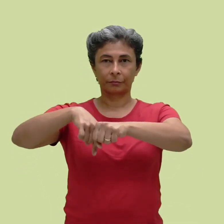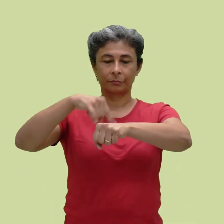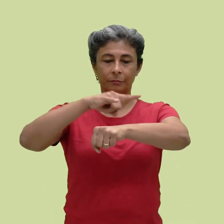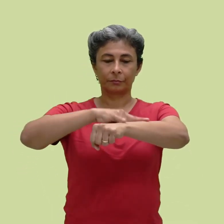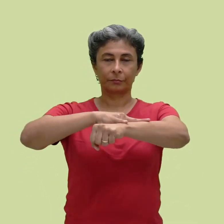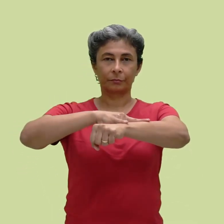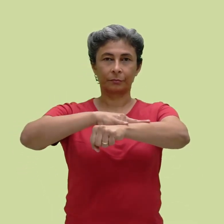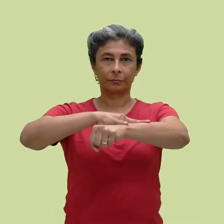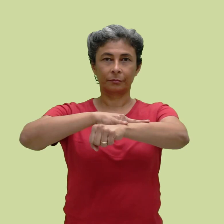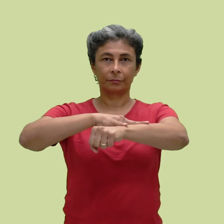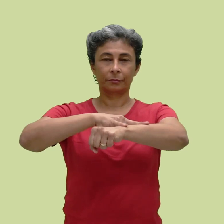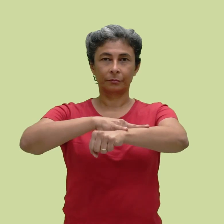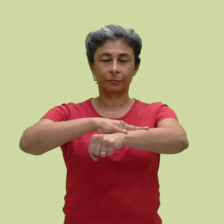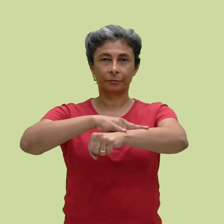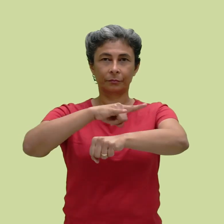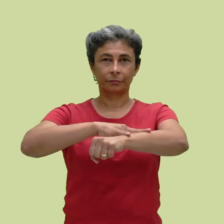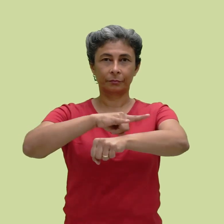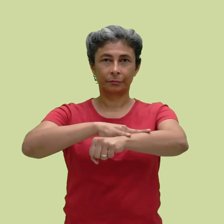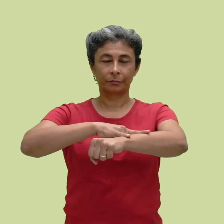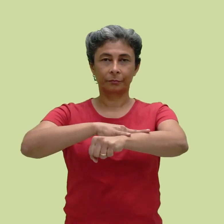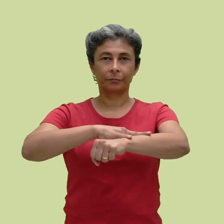de banheiro, no qual a palma está voltada para baixo.